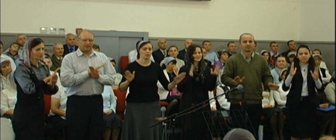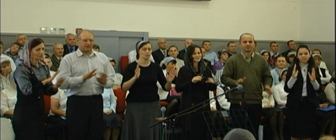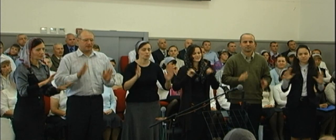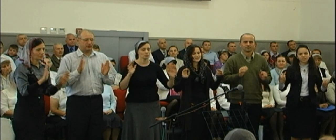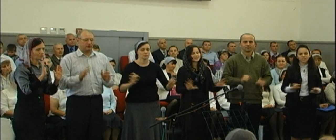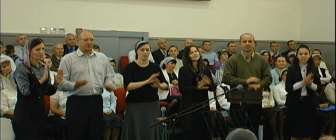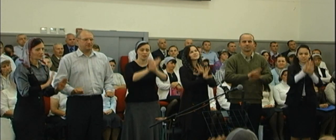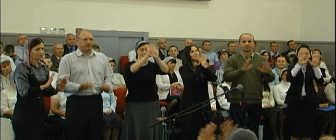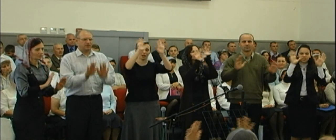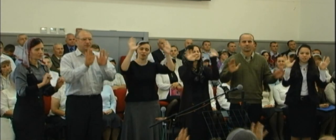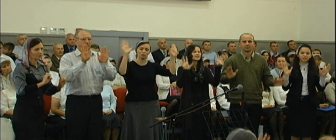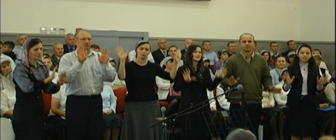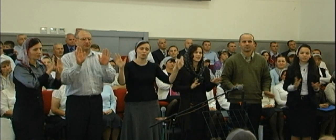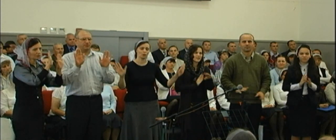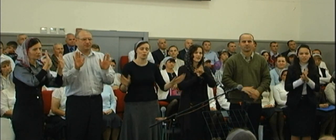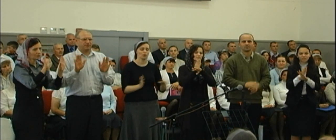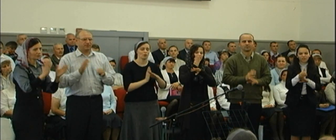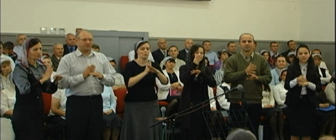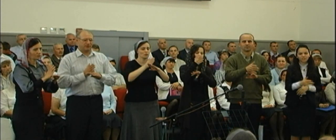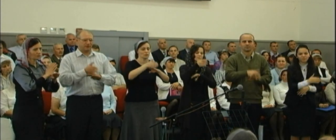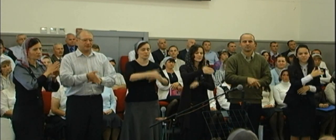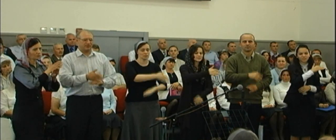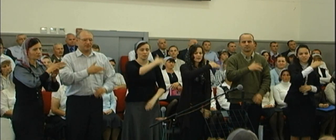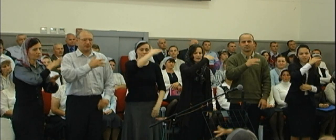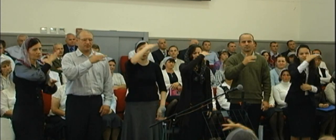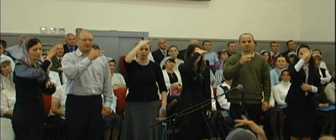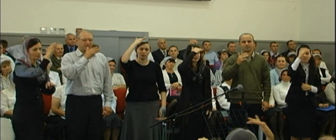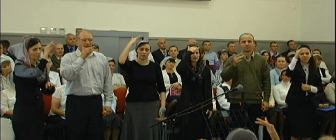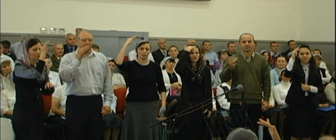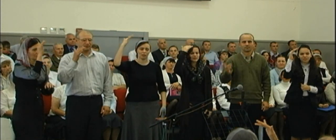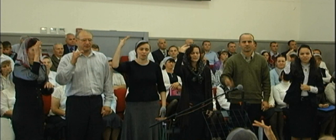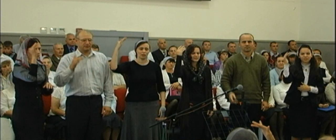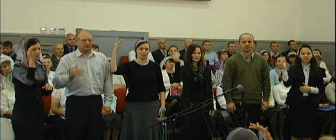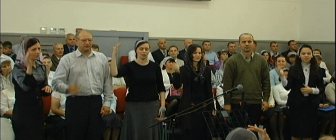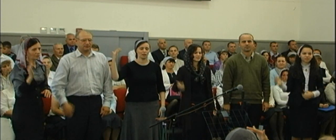Нет ли святой святые Войдет в небеса?